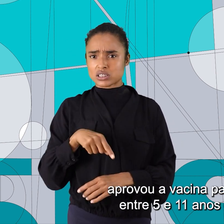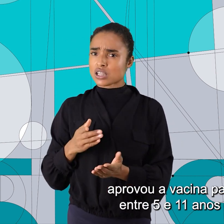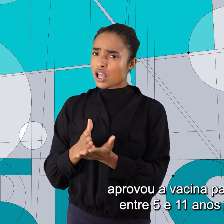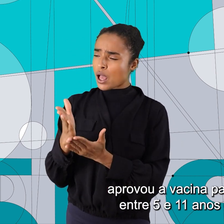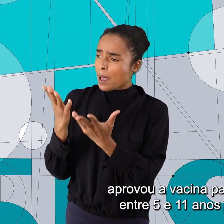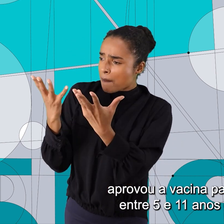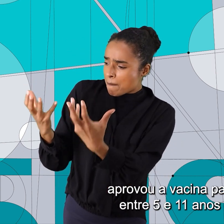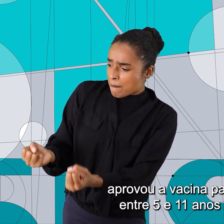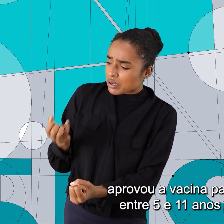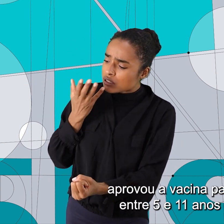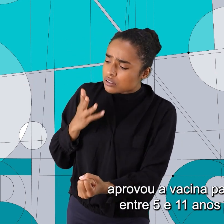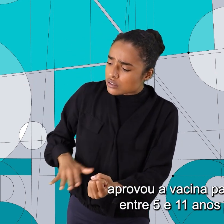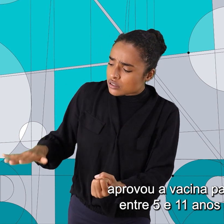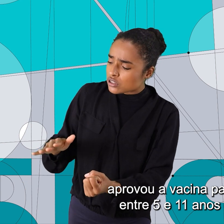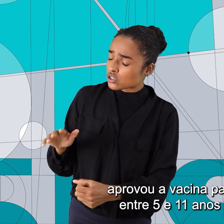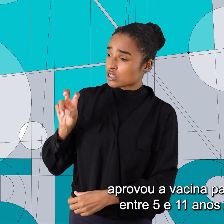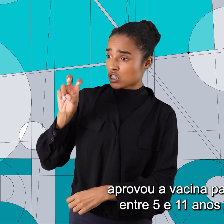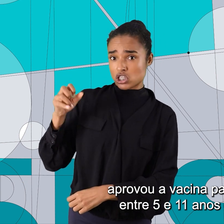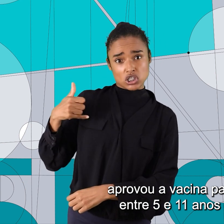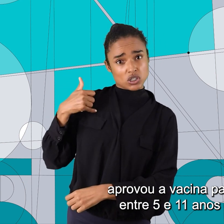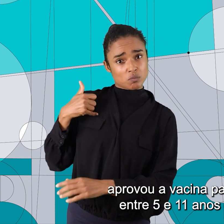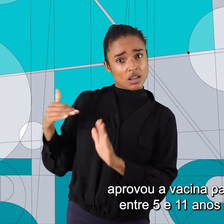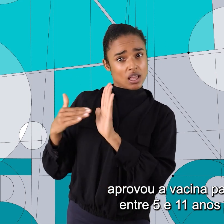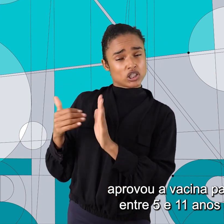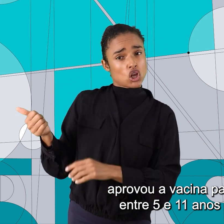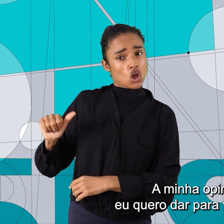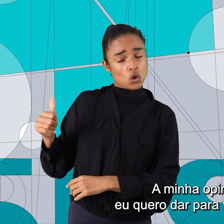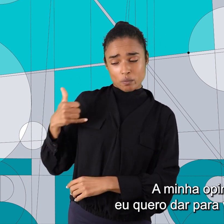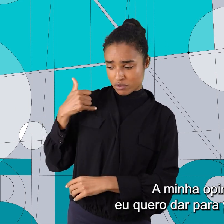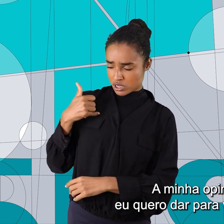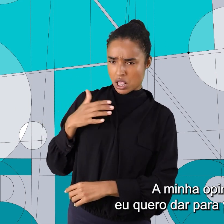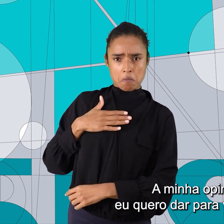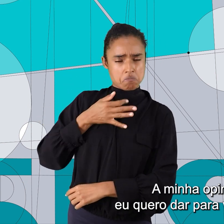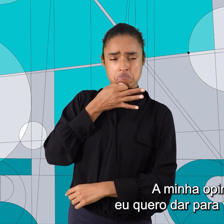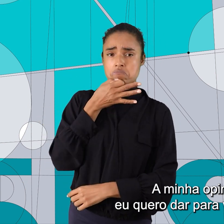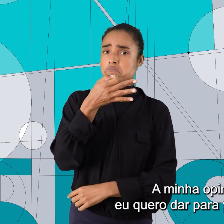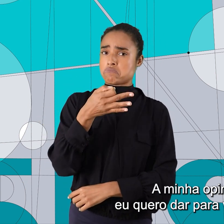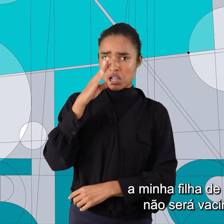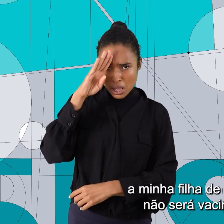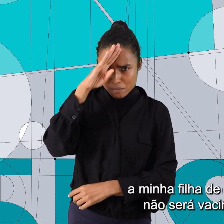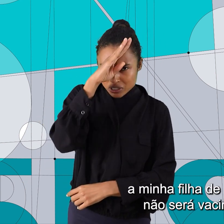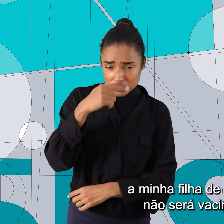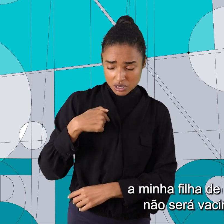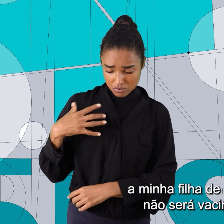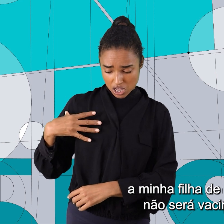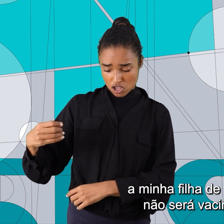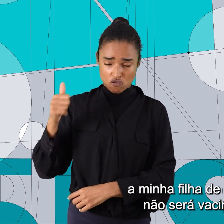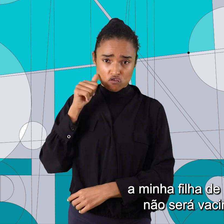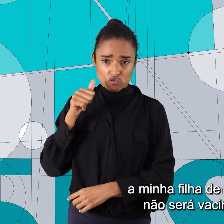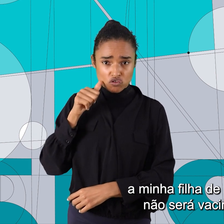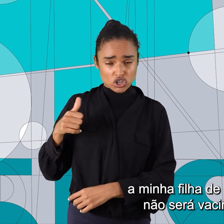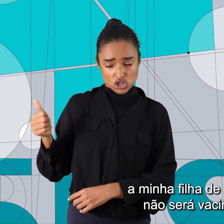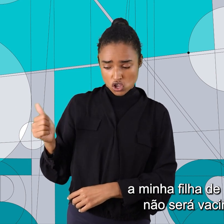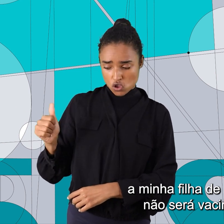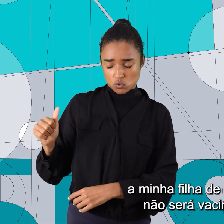aprovou a vacina para crianças entre 5 e 11 anos de idade. A minha opinião que eu quero dar para você aqui, a minha filha de 11 anos